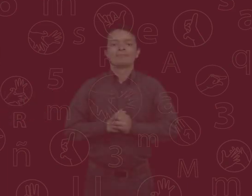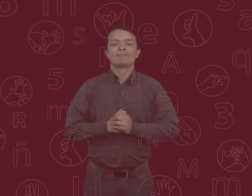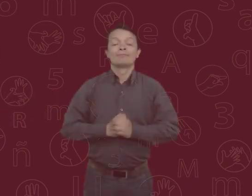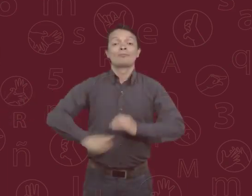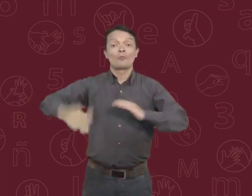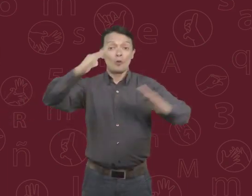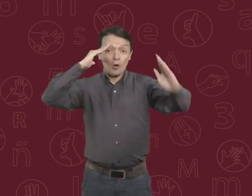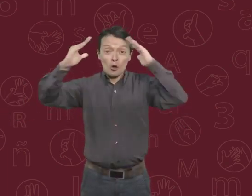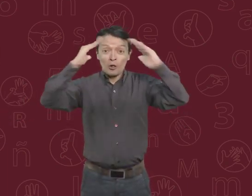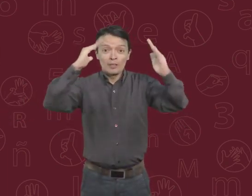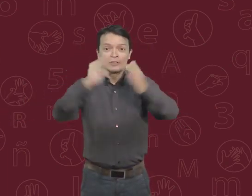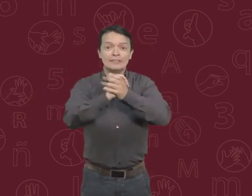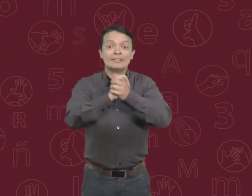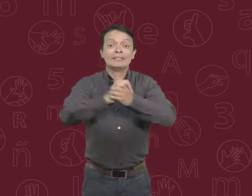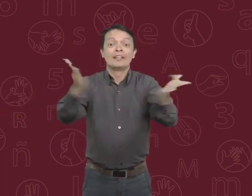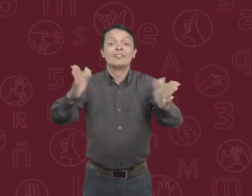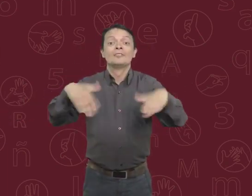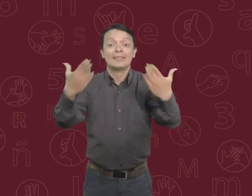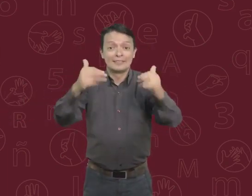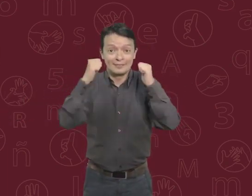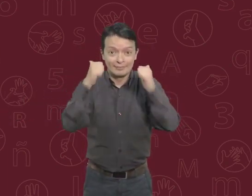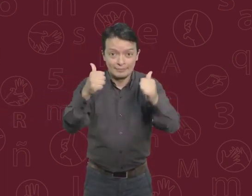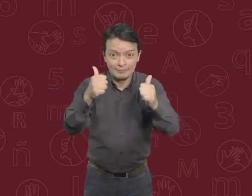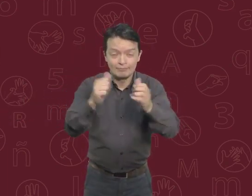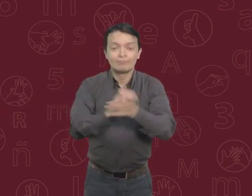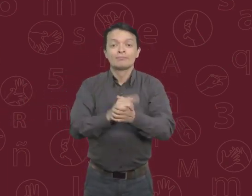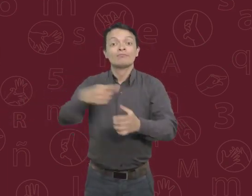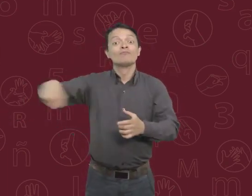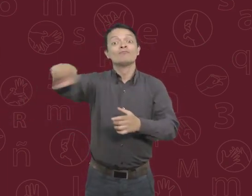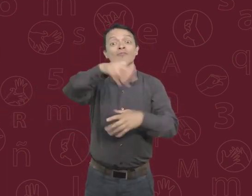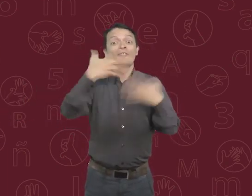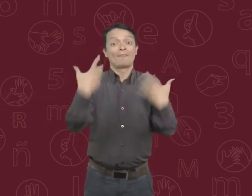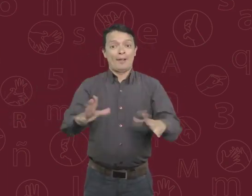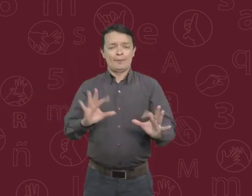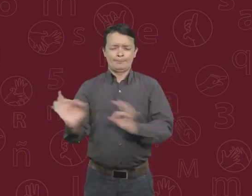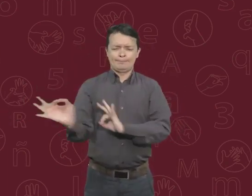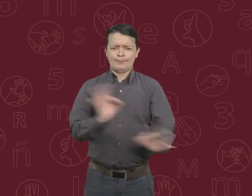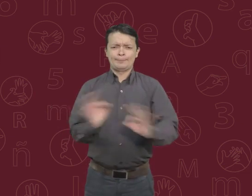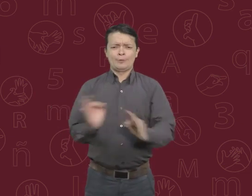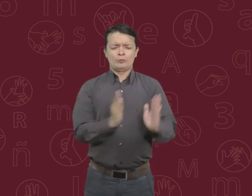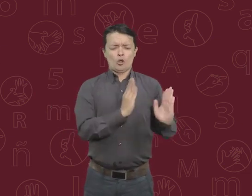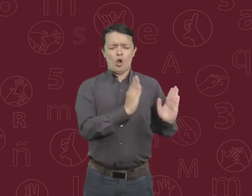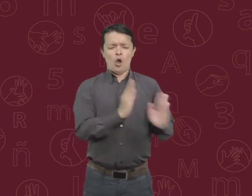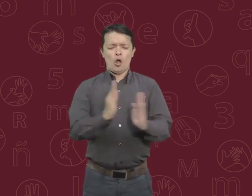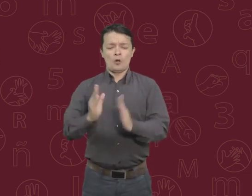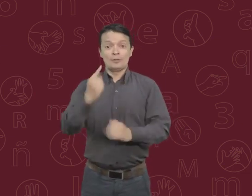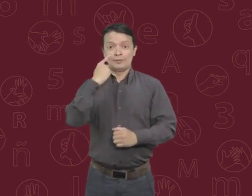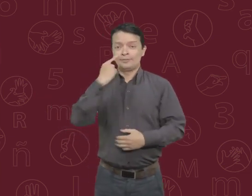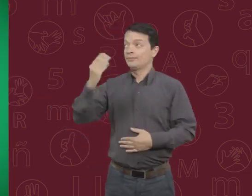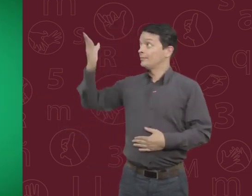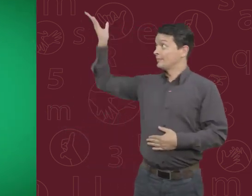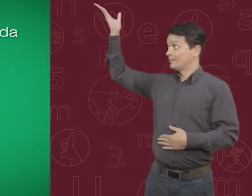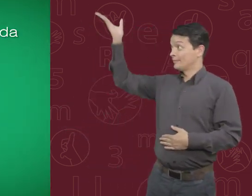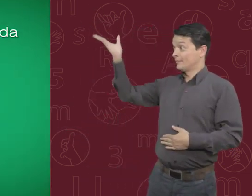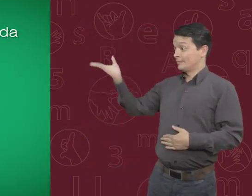Hola amigos, ¿qué tal? Espero que estén bien. Ustedes ya han terminado de organizar la lista de estudiantes. Veamos,